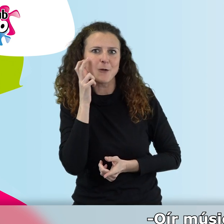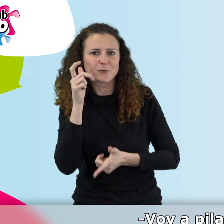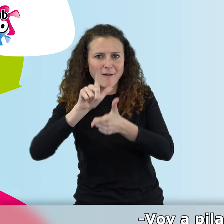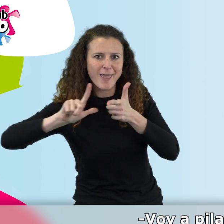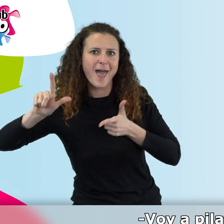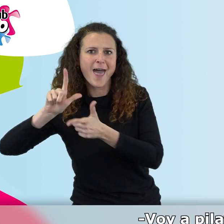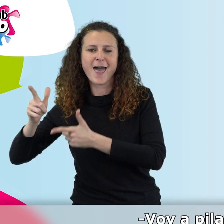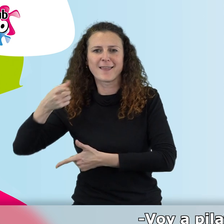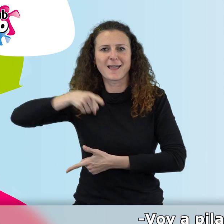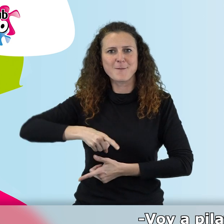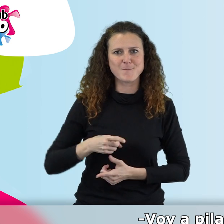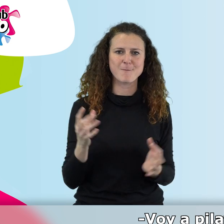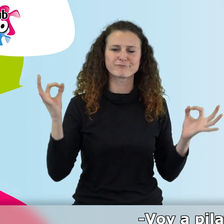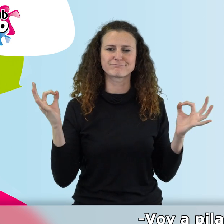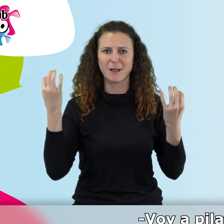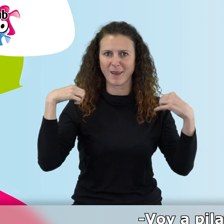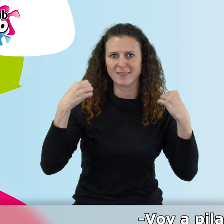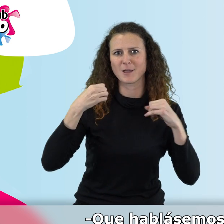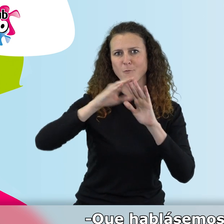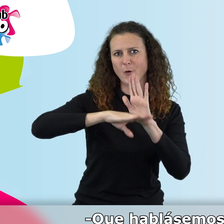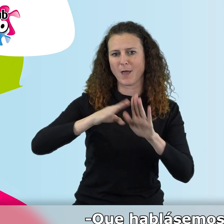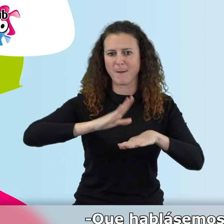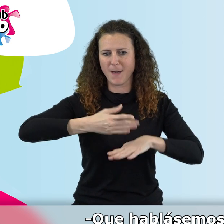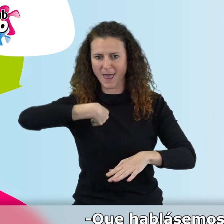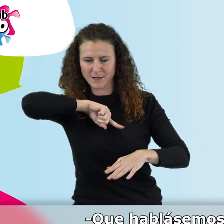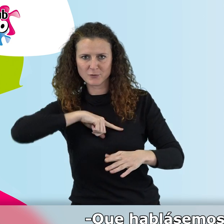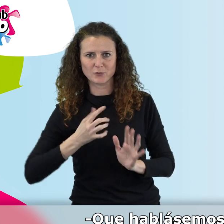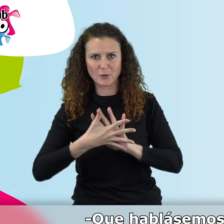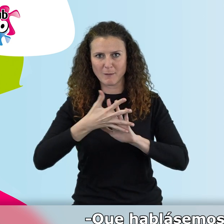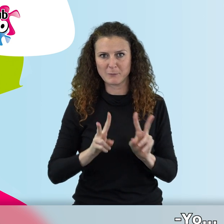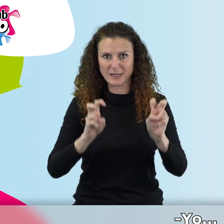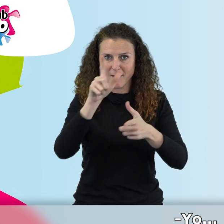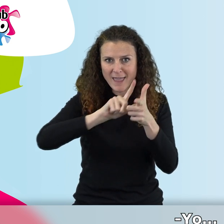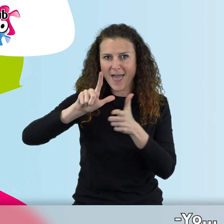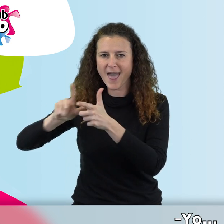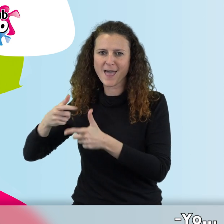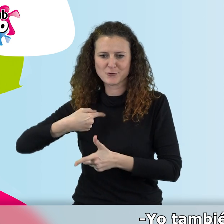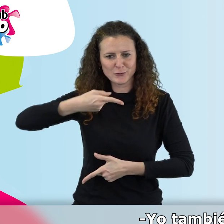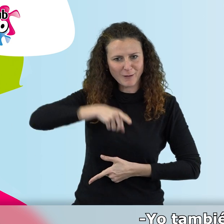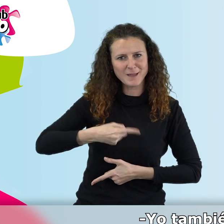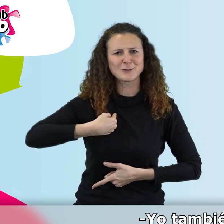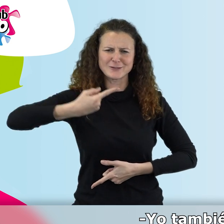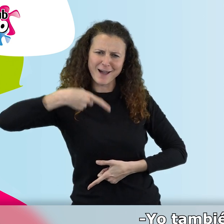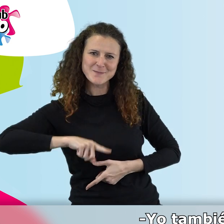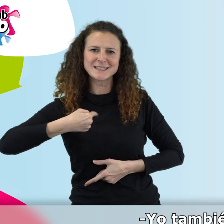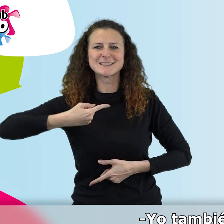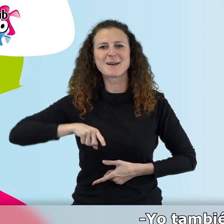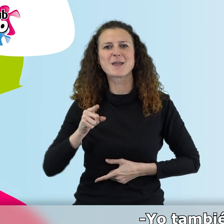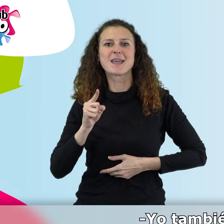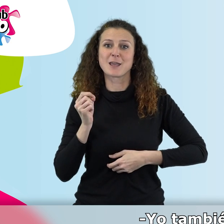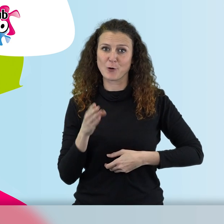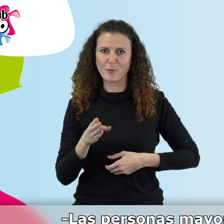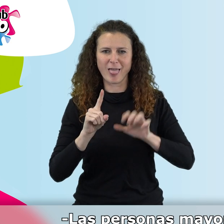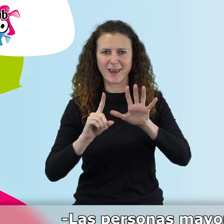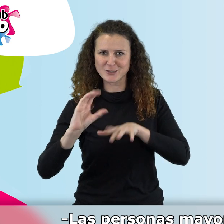¡Suscríbete Es un programa que llegue a nosotros que hablásemos de viajes y viajar. Yo, yo, yo también, escucho el Club de los